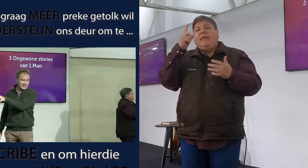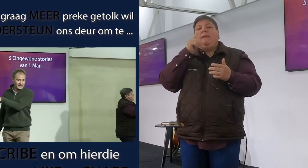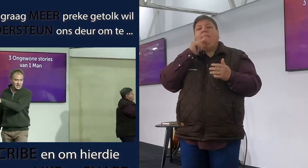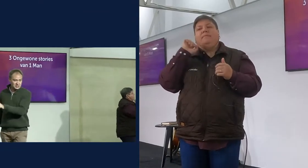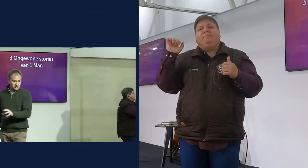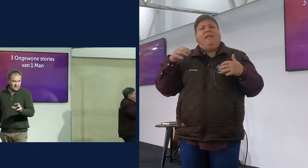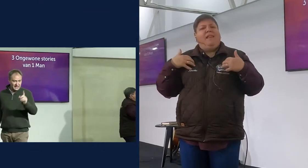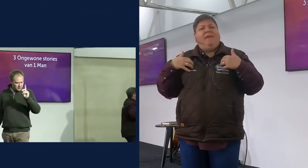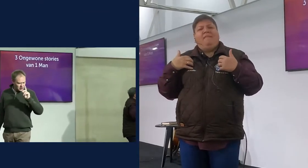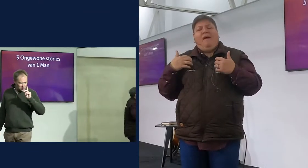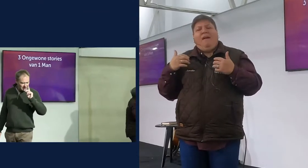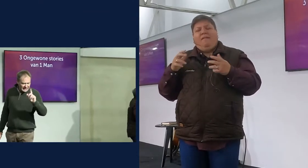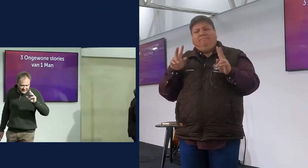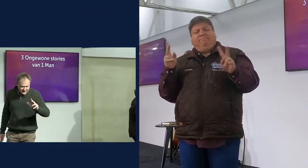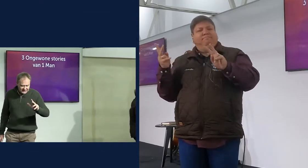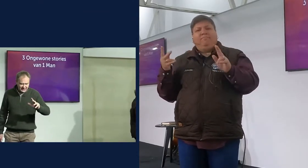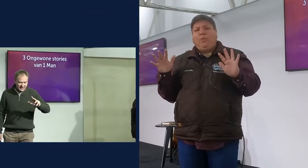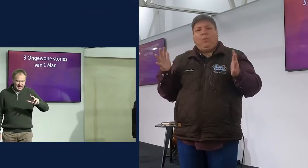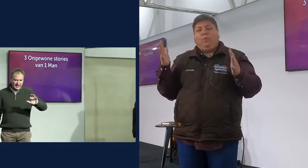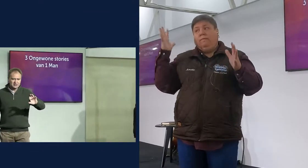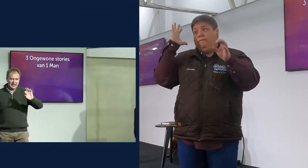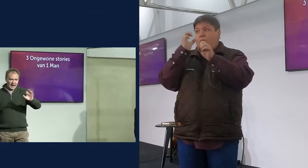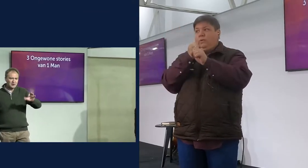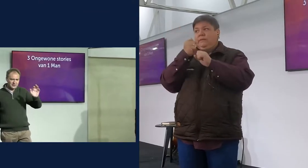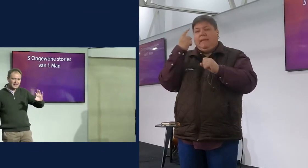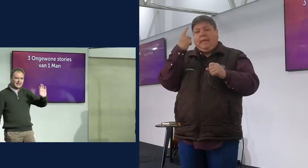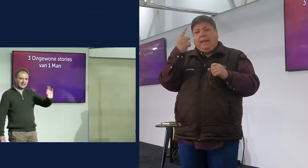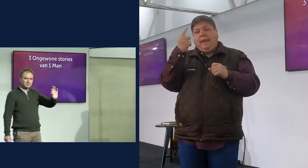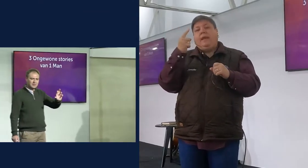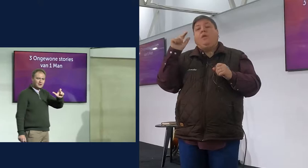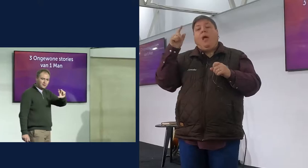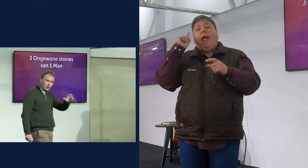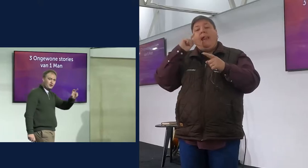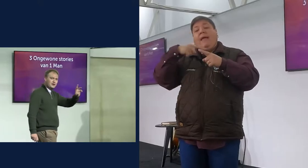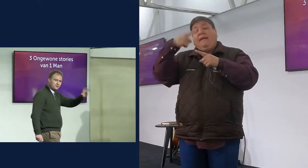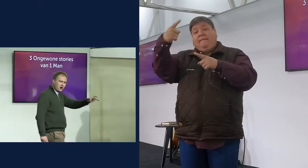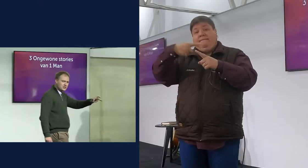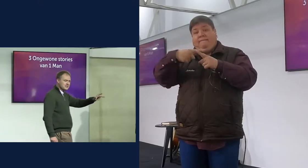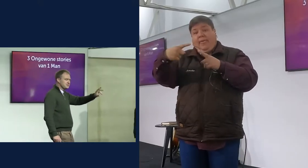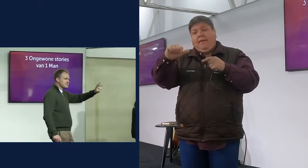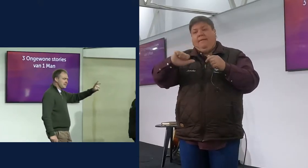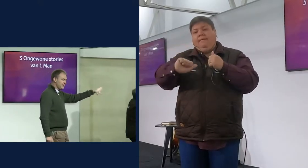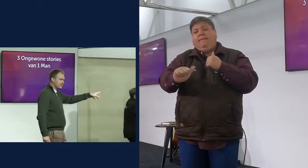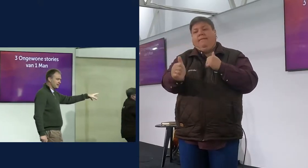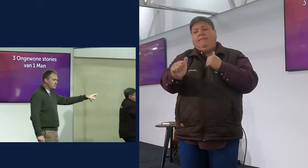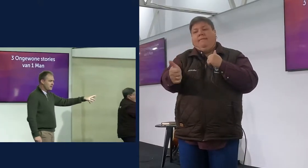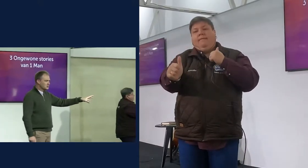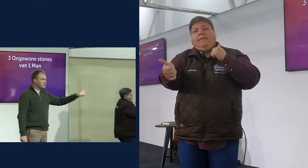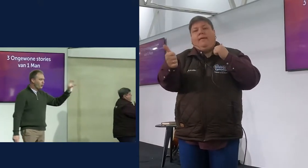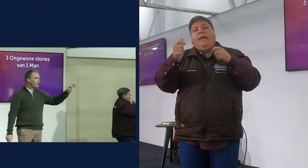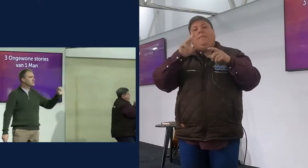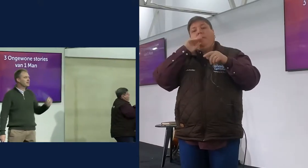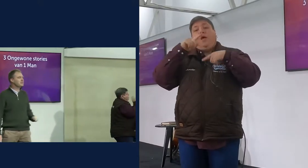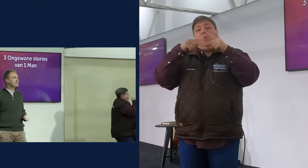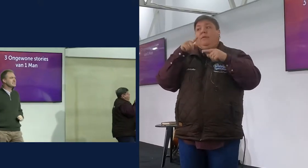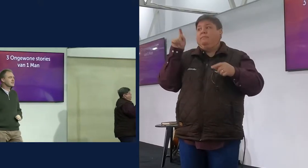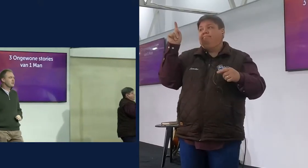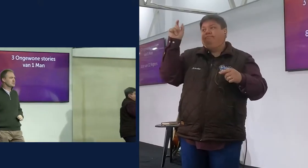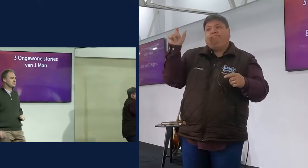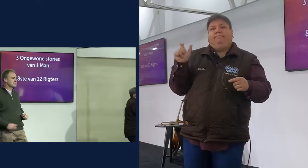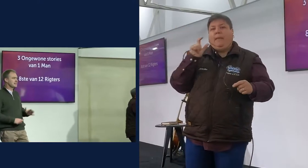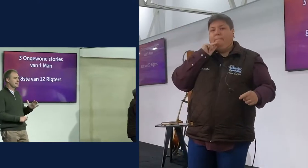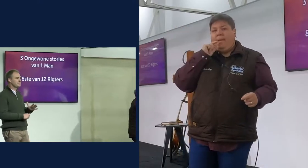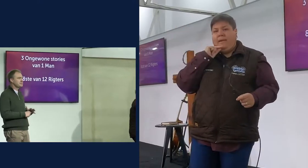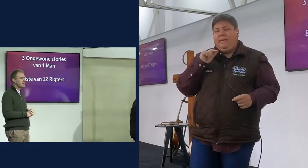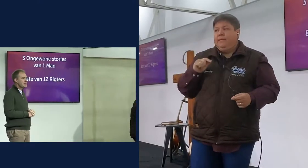ontwikkeld het. So ons gaan net focus op één Richter, en ons gaan elke week kyk na die volgende fase van sy leven. En ons gaan volgende begin met die eerste